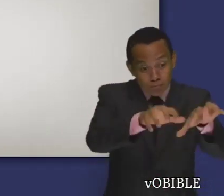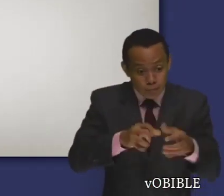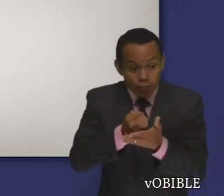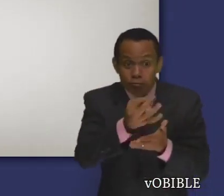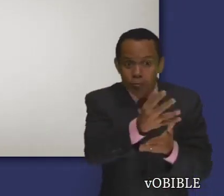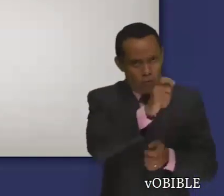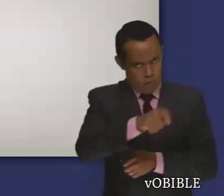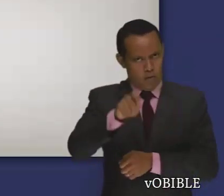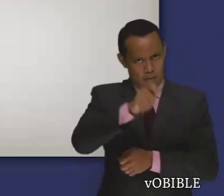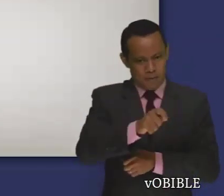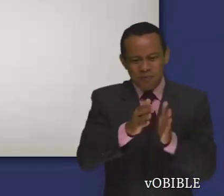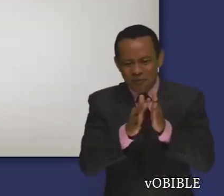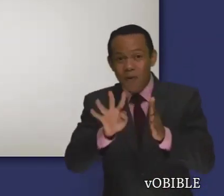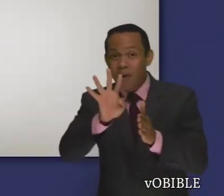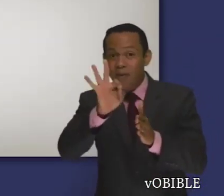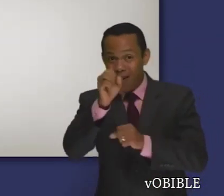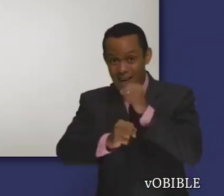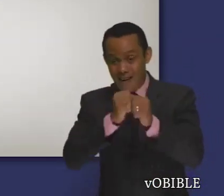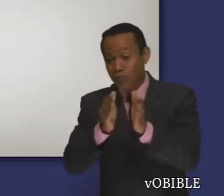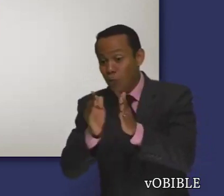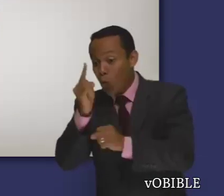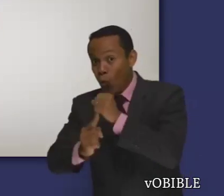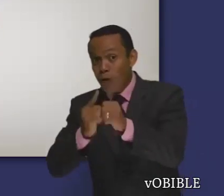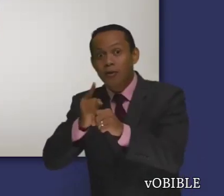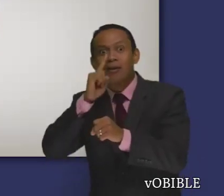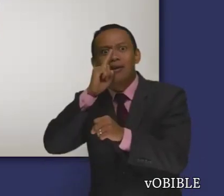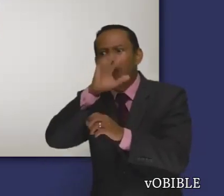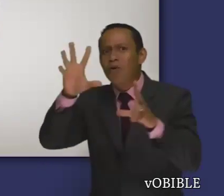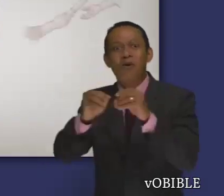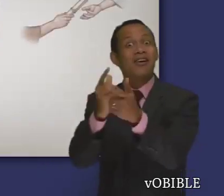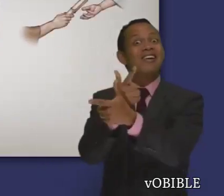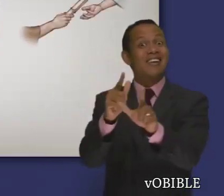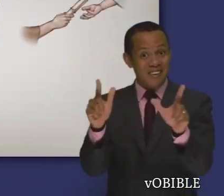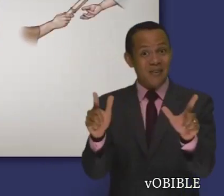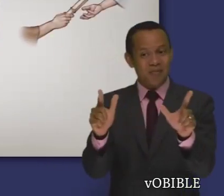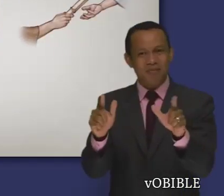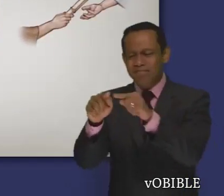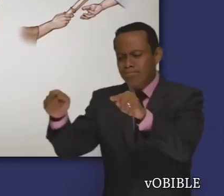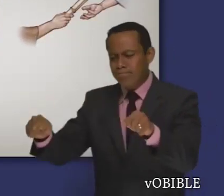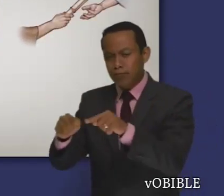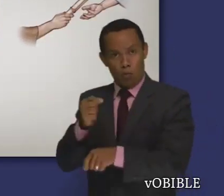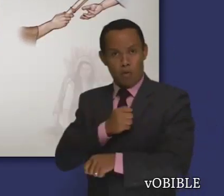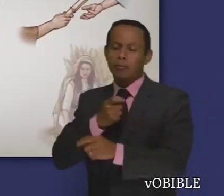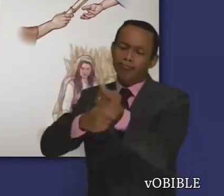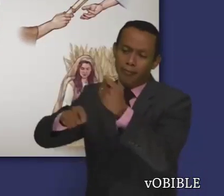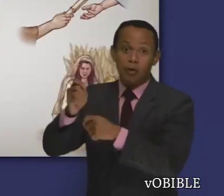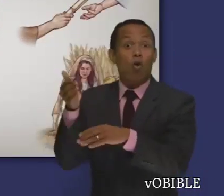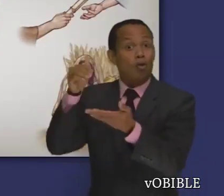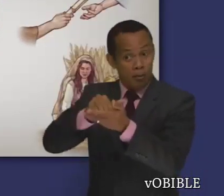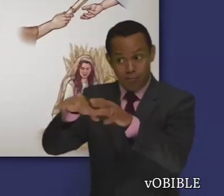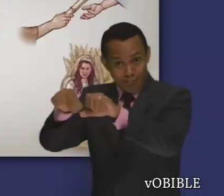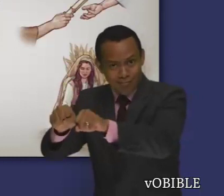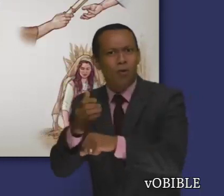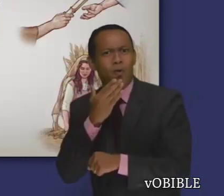están relacionadas con el año sabático, el año del jubileo, cómo recobrar las propiedades y cómo tratar a